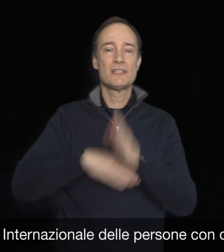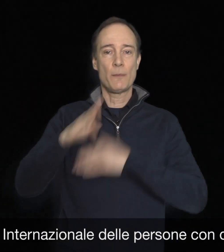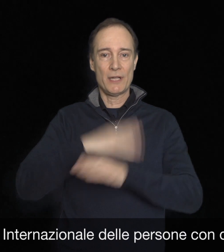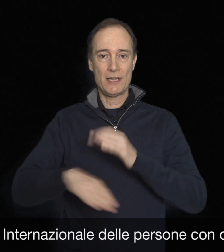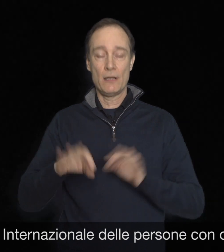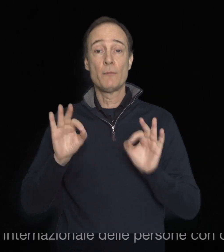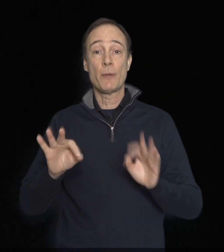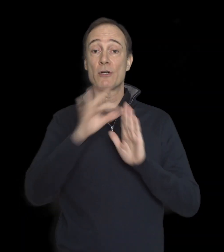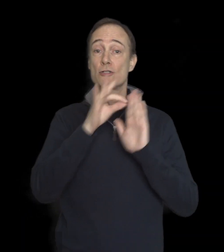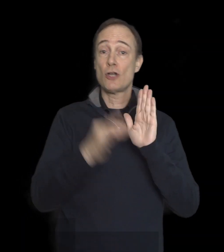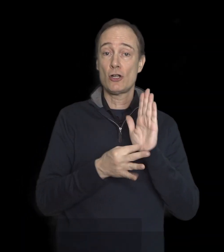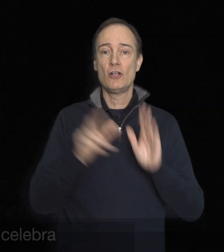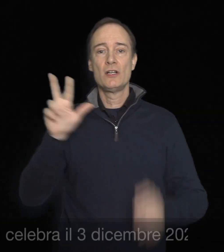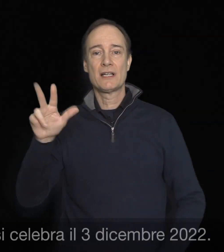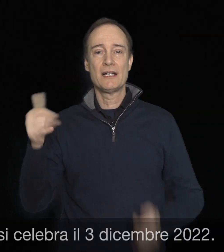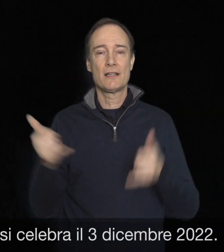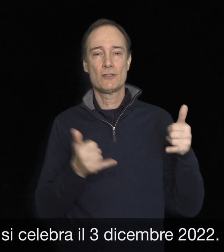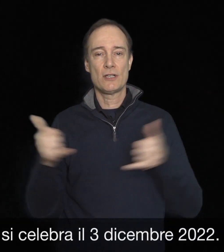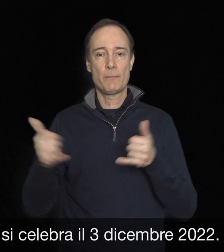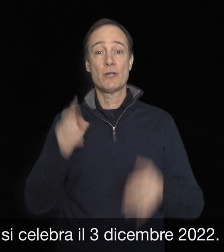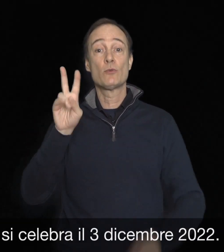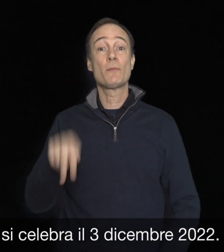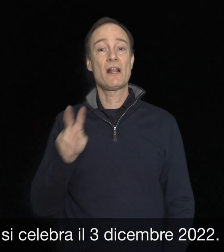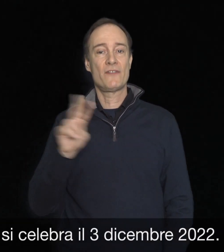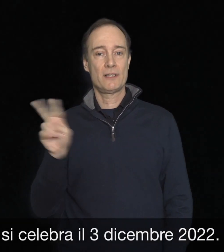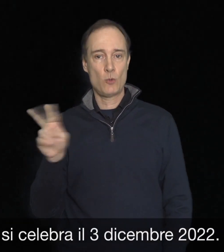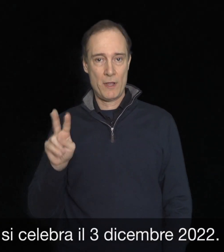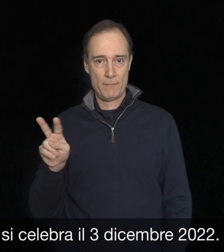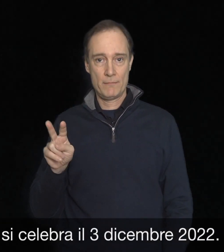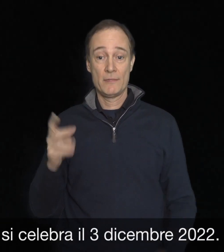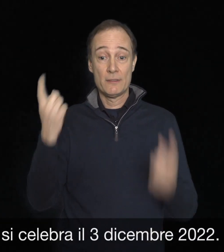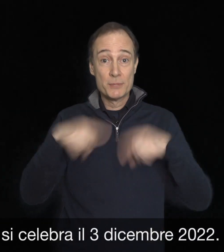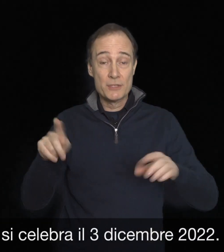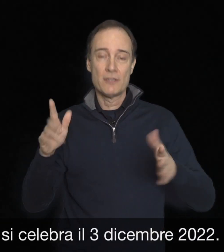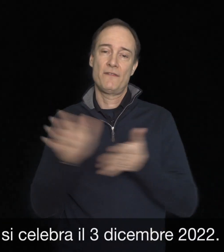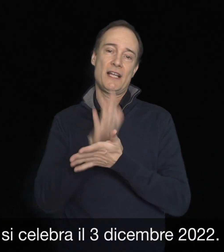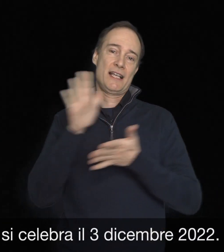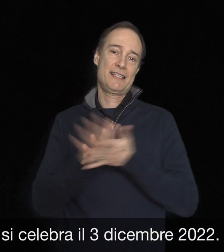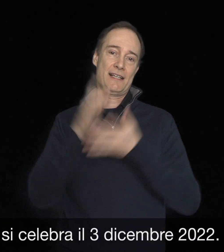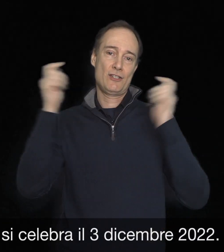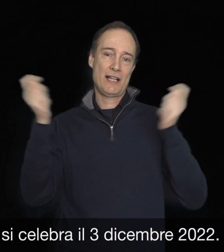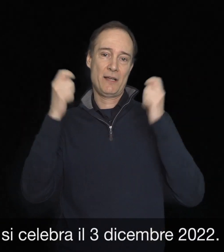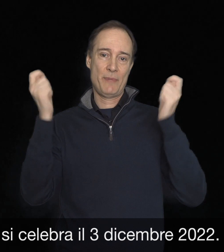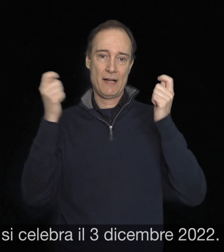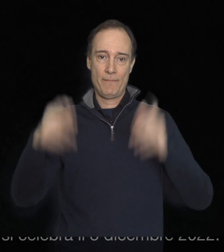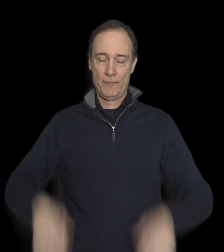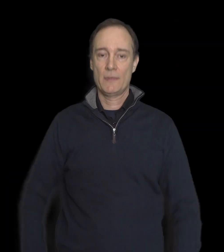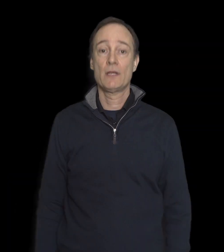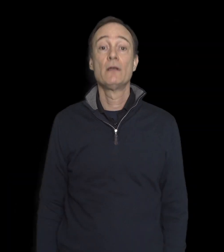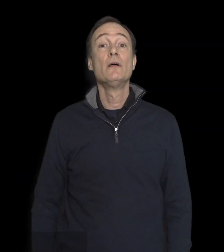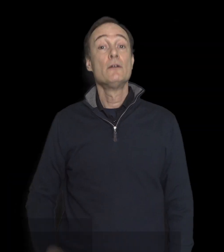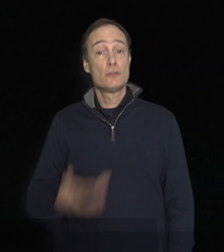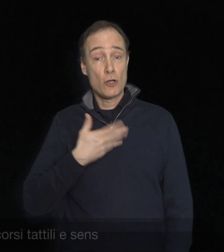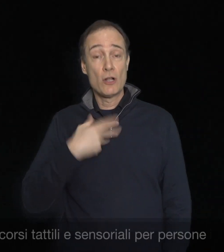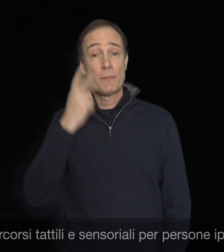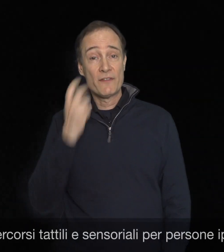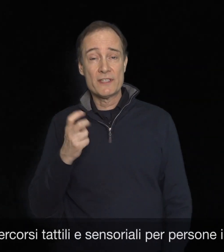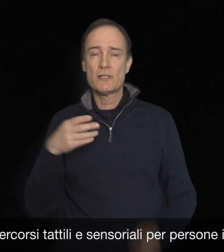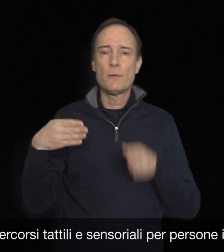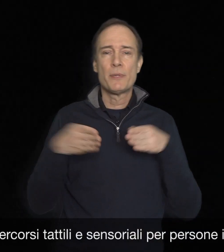Internazionale delle Persone con Disabilità, che si celebra il 3 dicembre. Sono